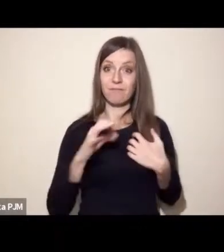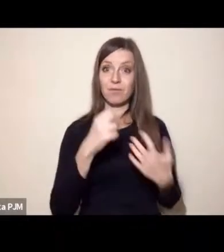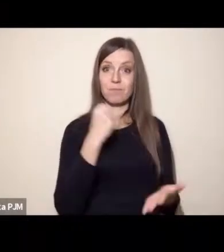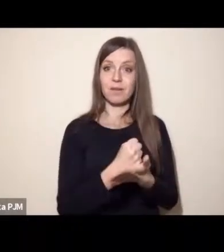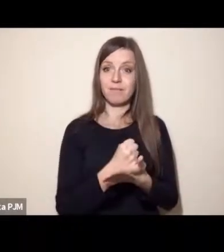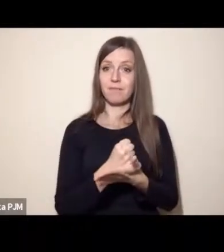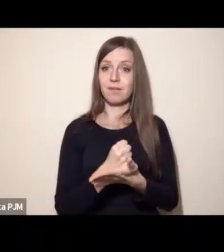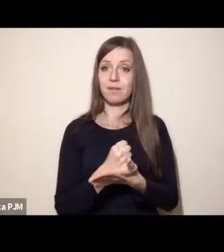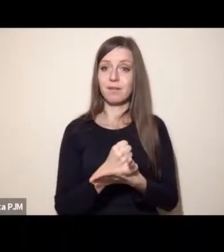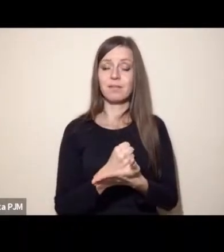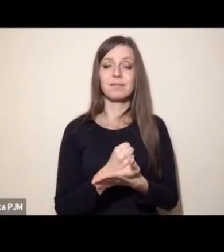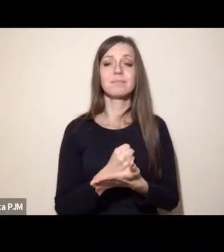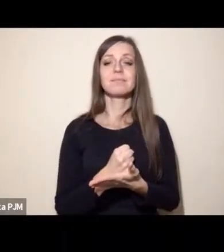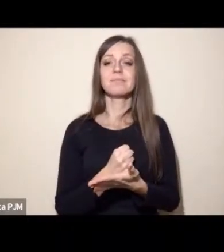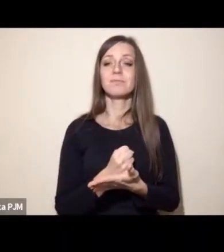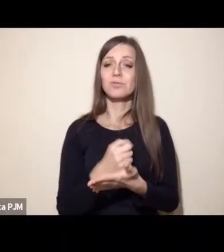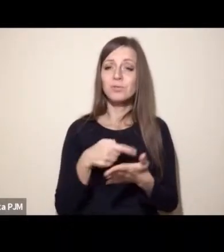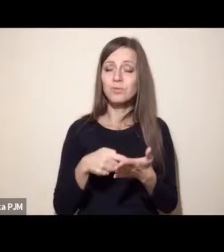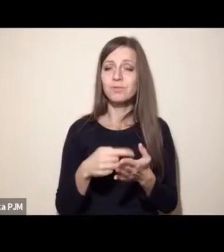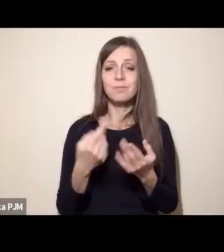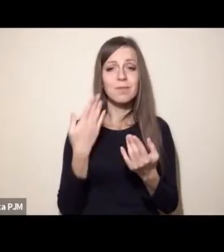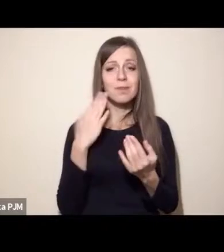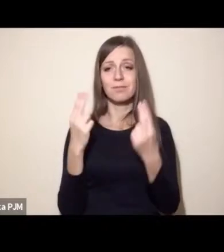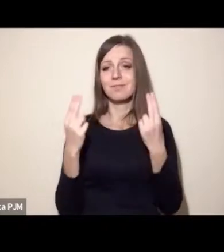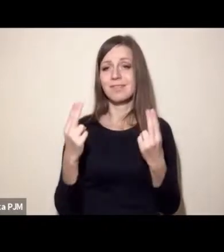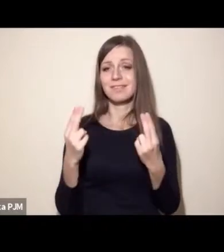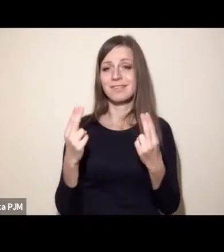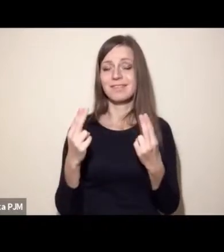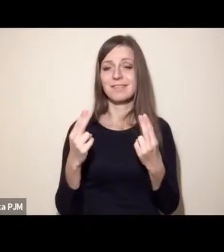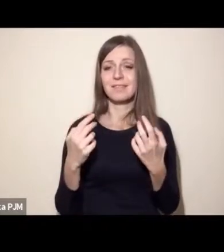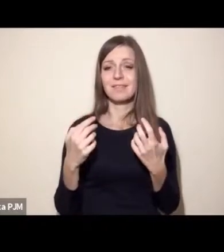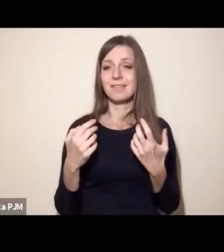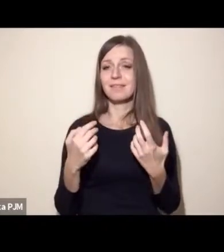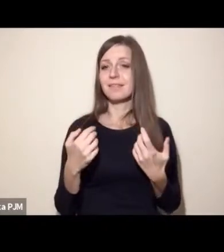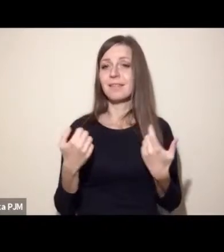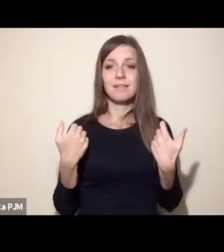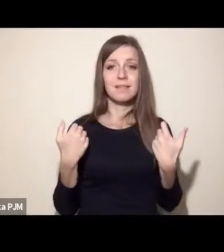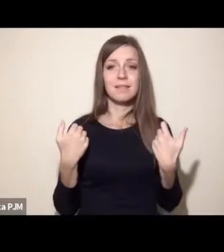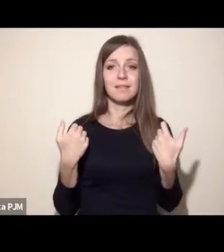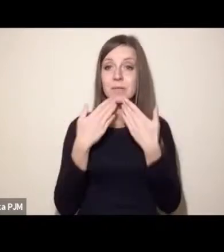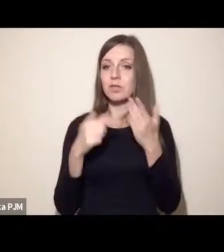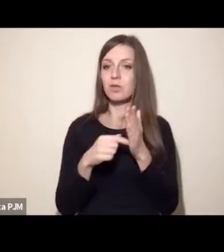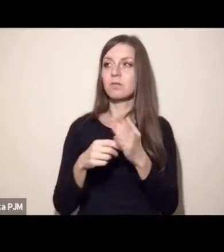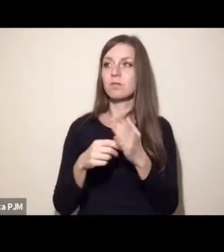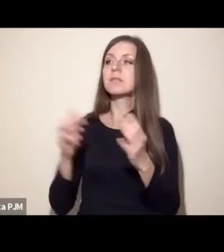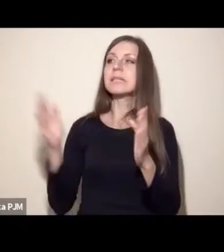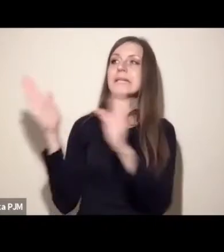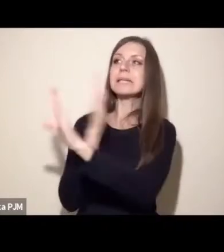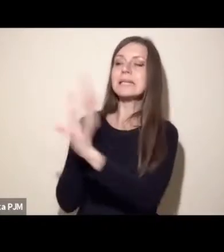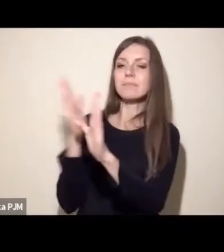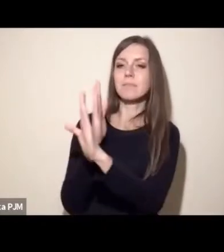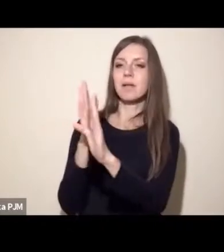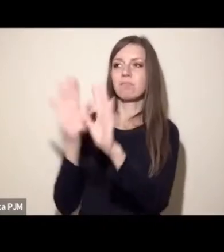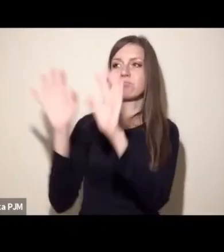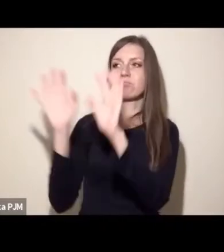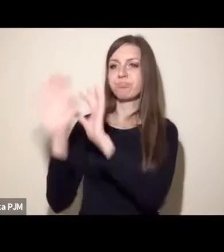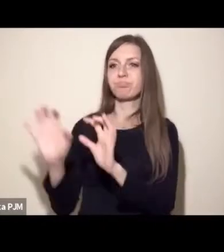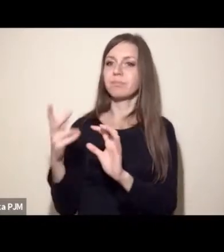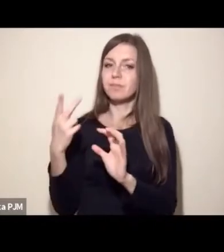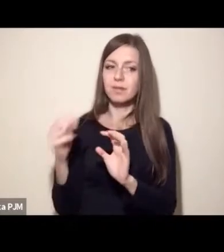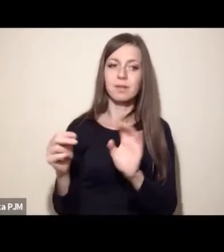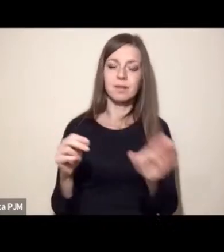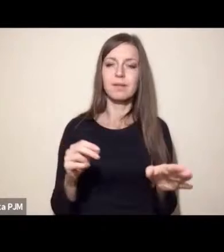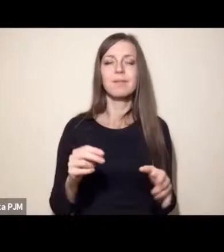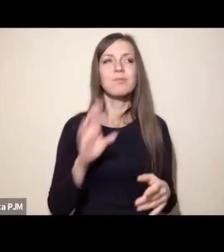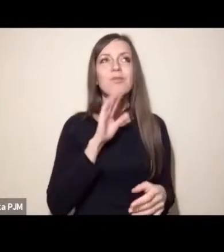nieodłącznym elementem przeciwdziałania katastrofy klimatycznej, ratowania tego, co ludzie